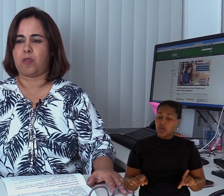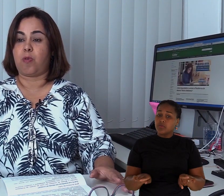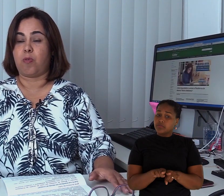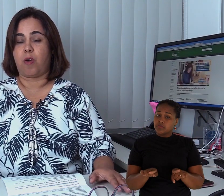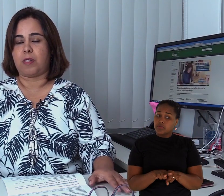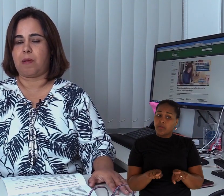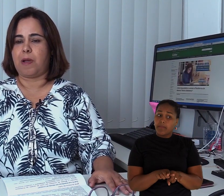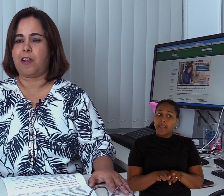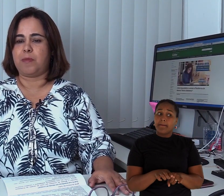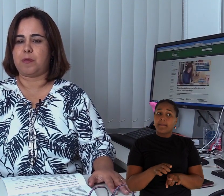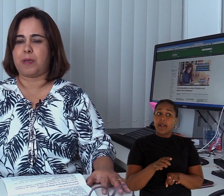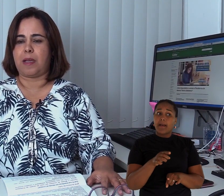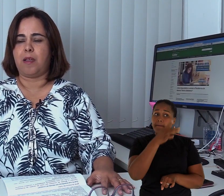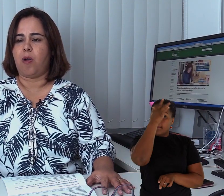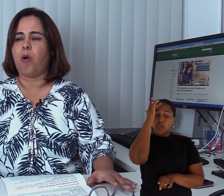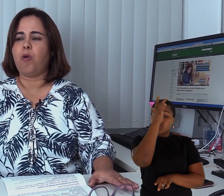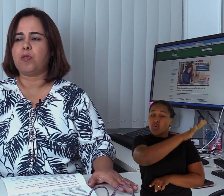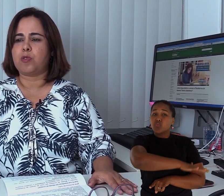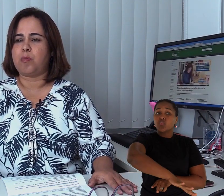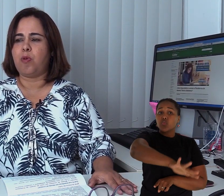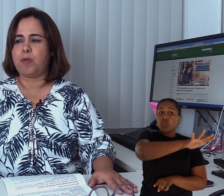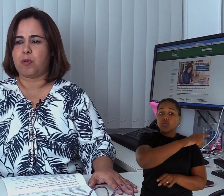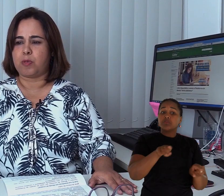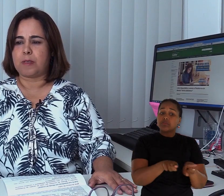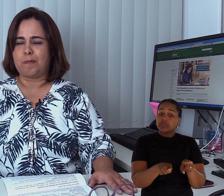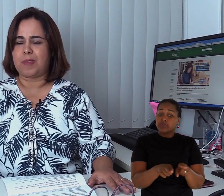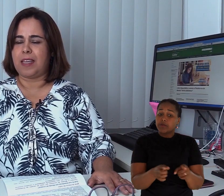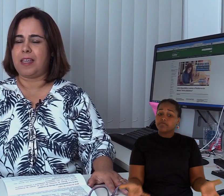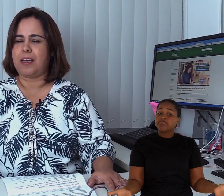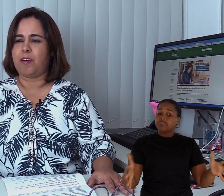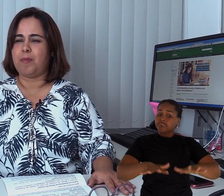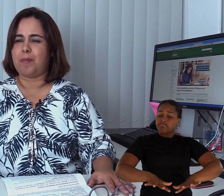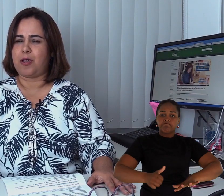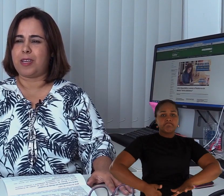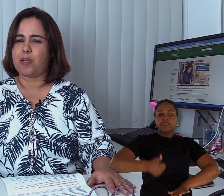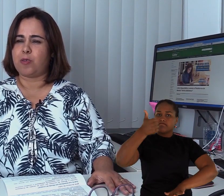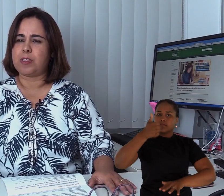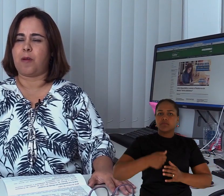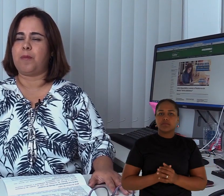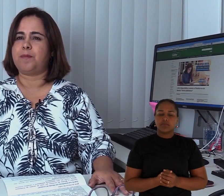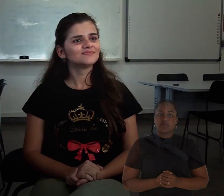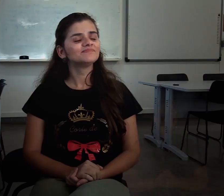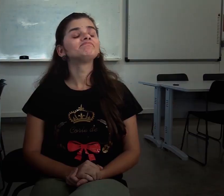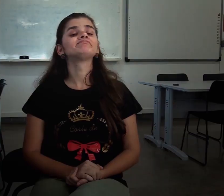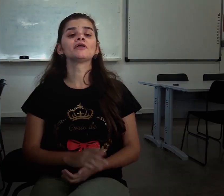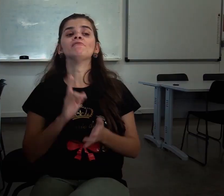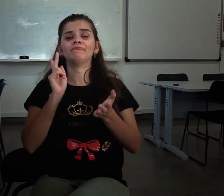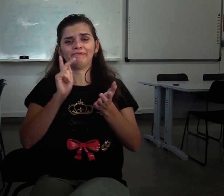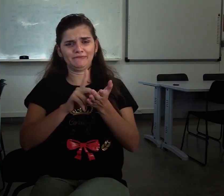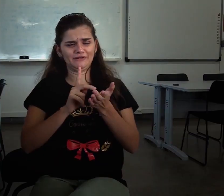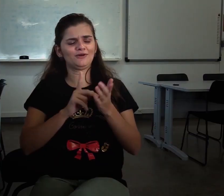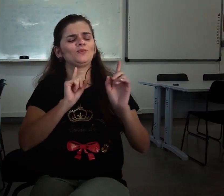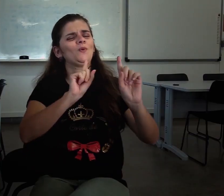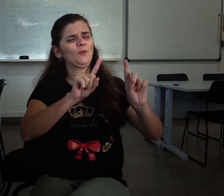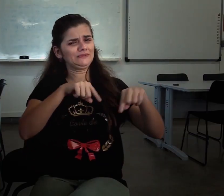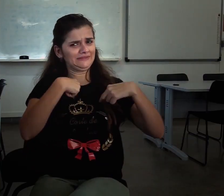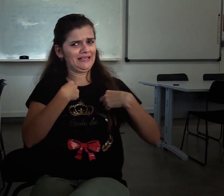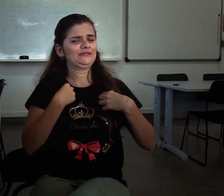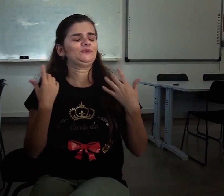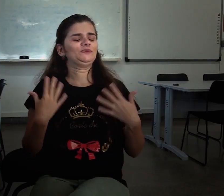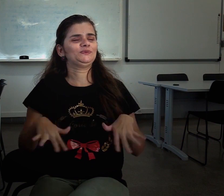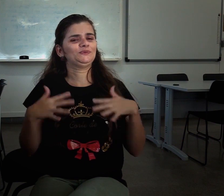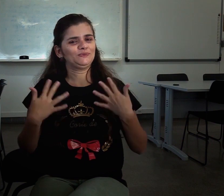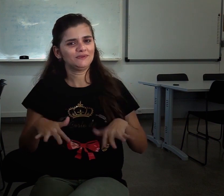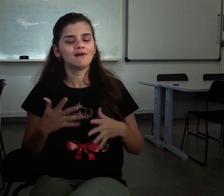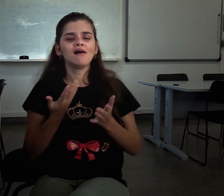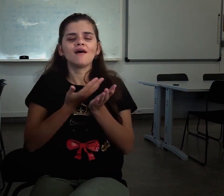educação especial com o qual eu trabalho, mas para outros públicos, uma maior inclusão. Realmente me